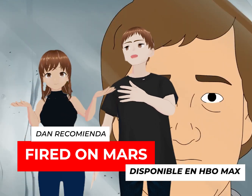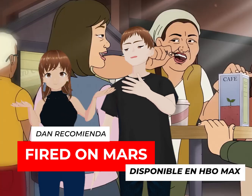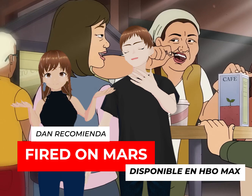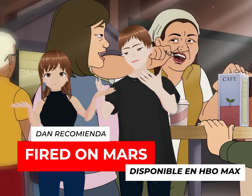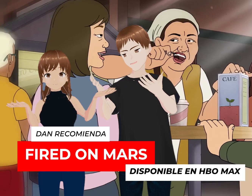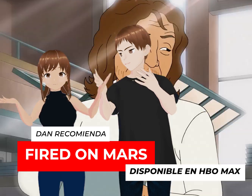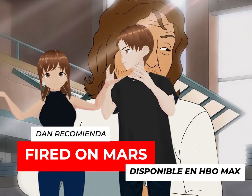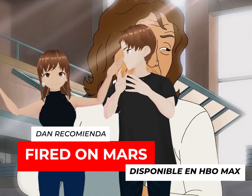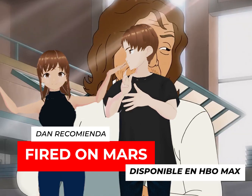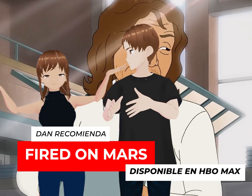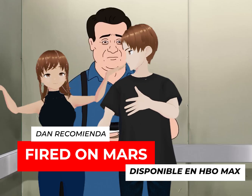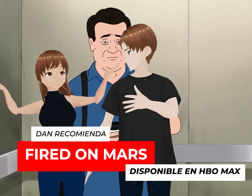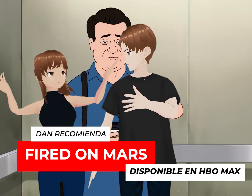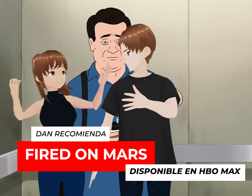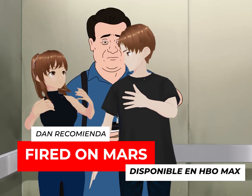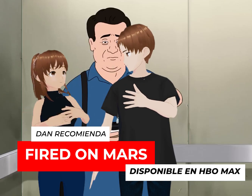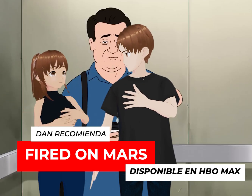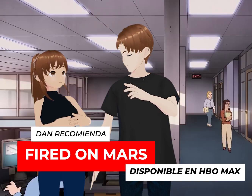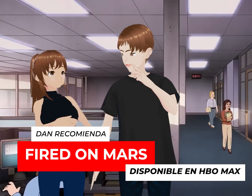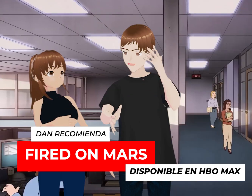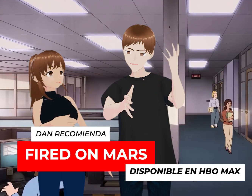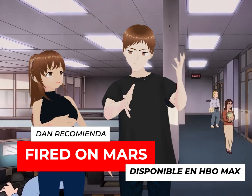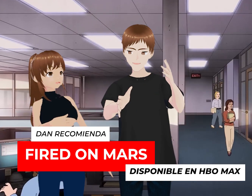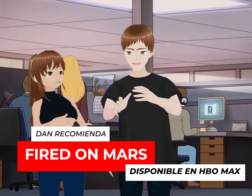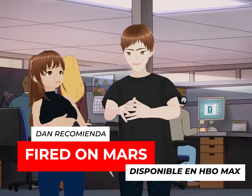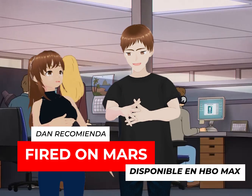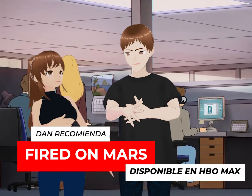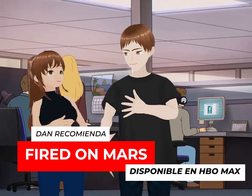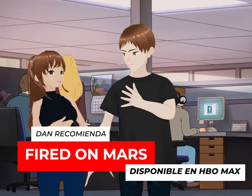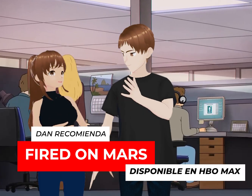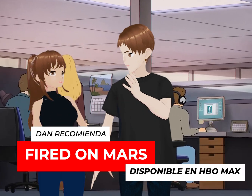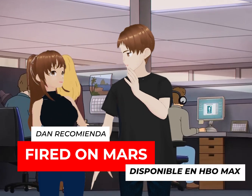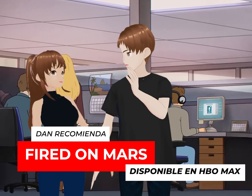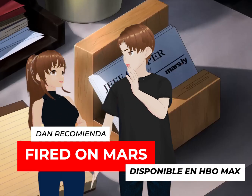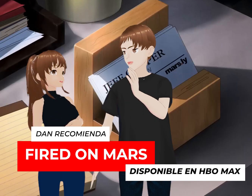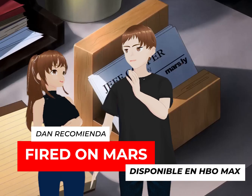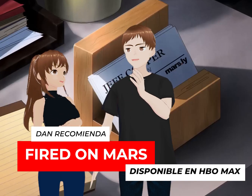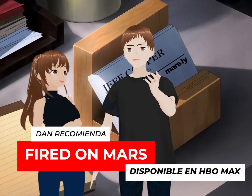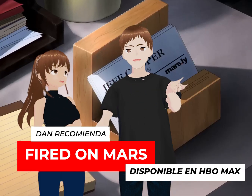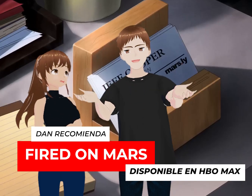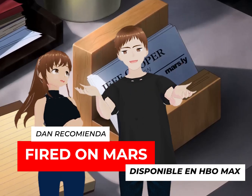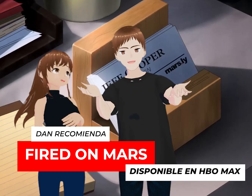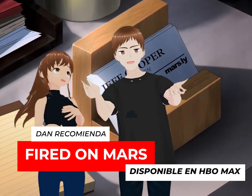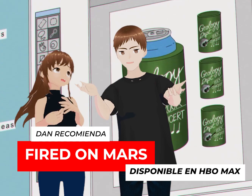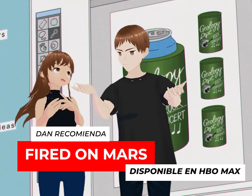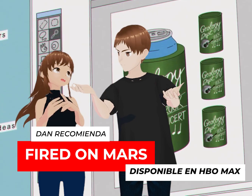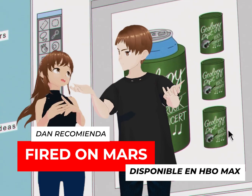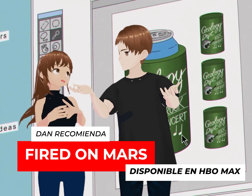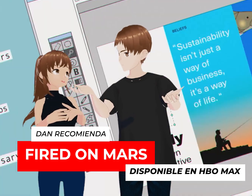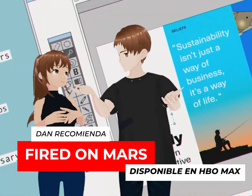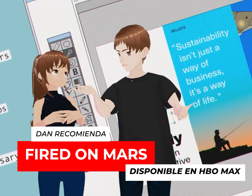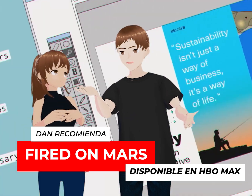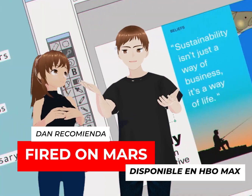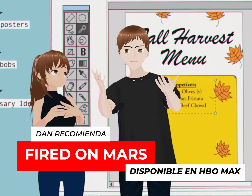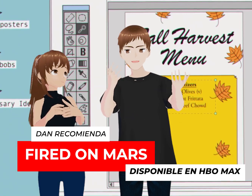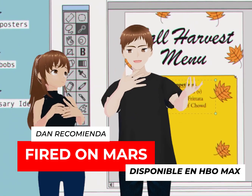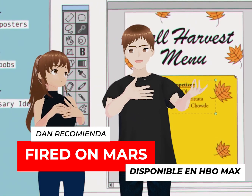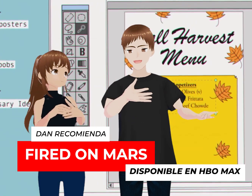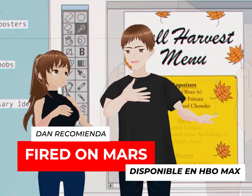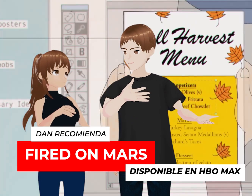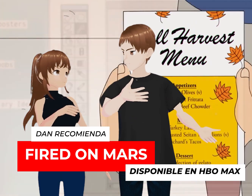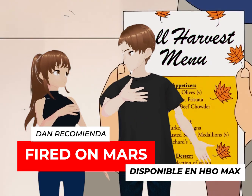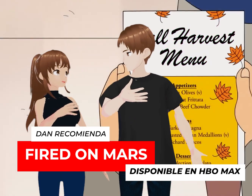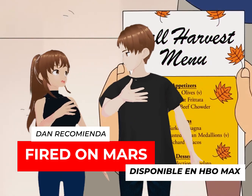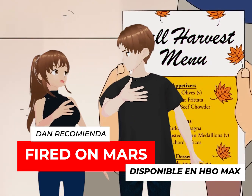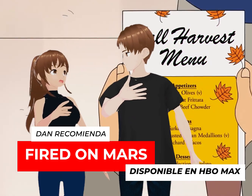y pierde su trabajo esta persona que era un diseñador gráfico precisamente en Marte y pues resulta que sin trabajo, ¿qué puedes hacer? Porque no te puedes